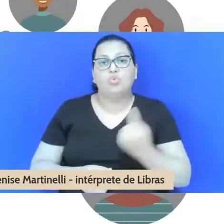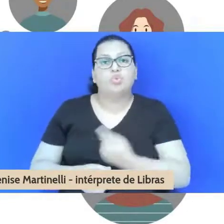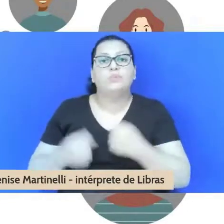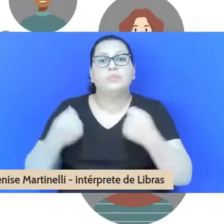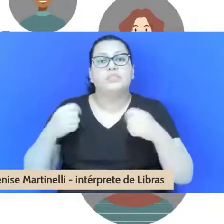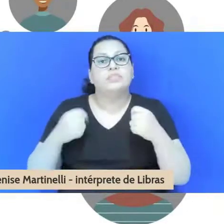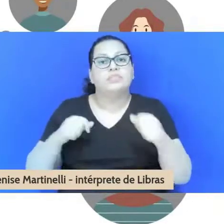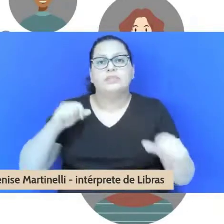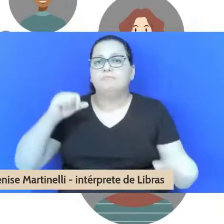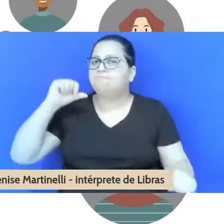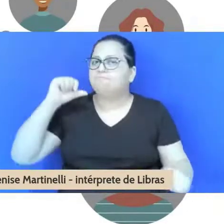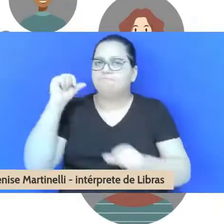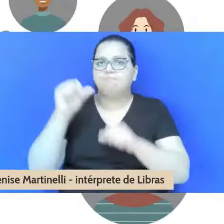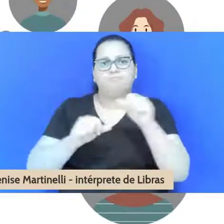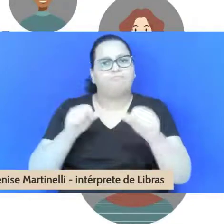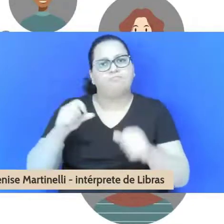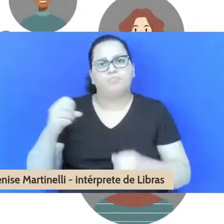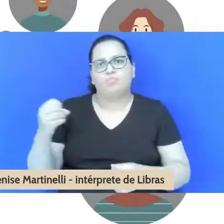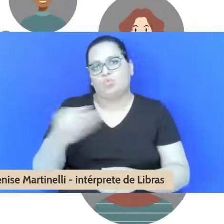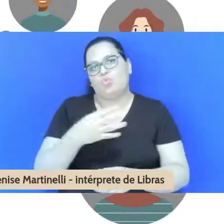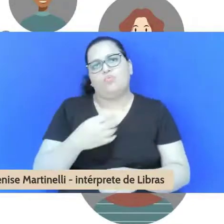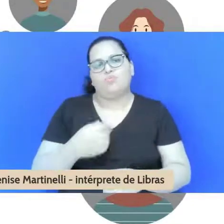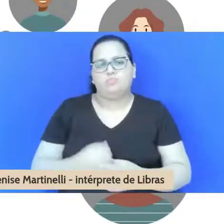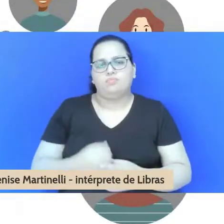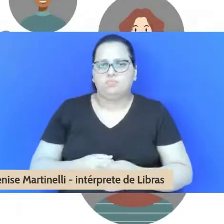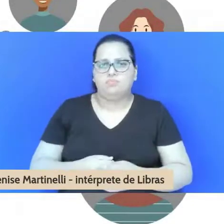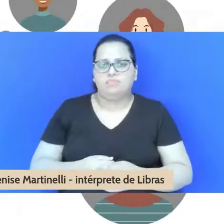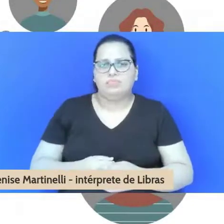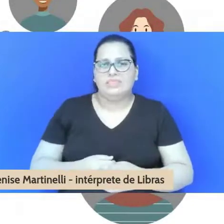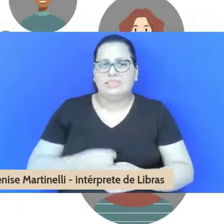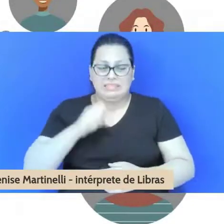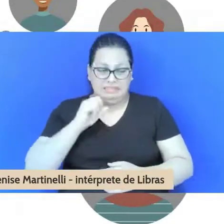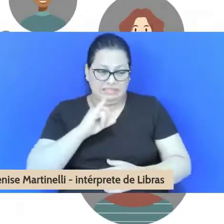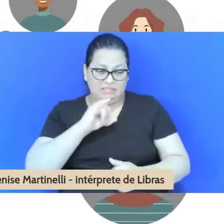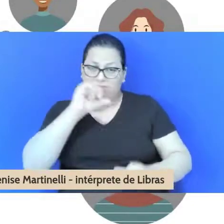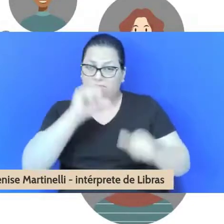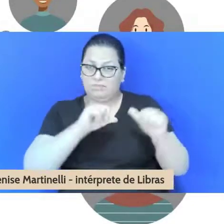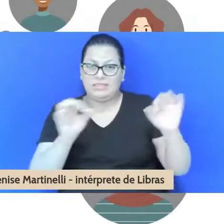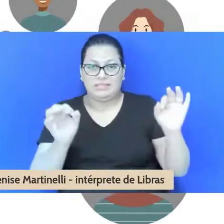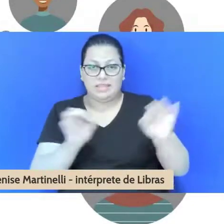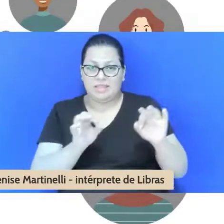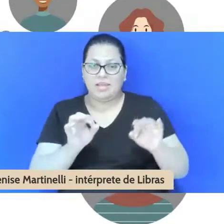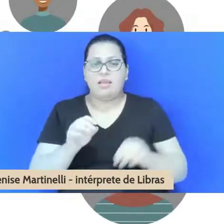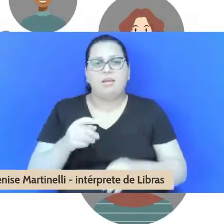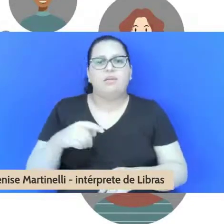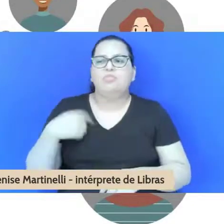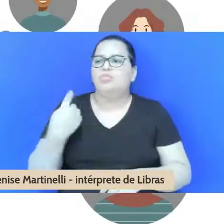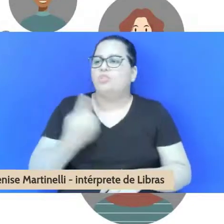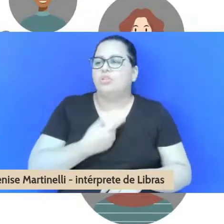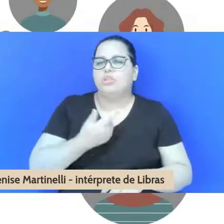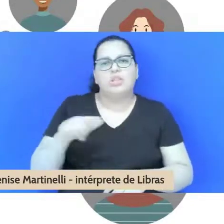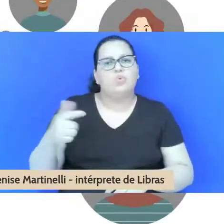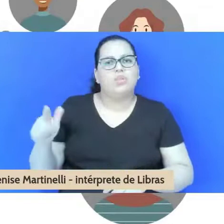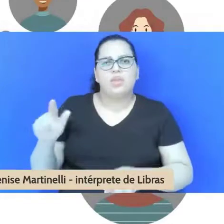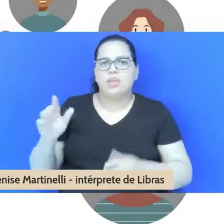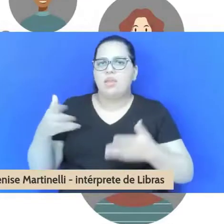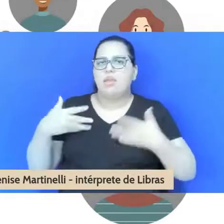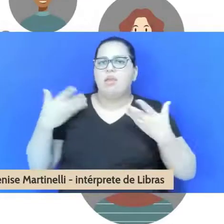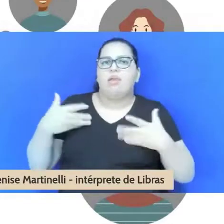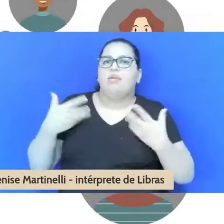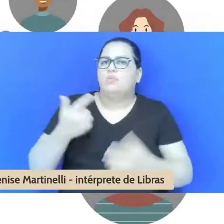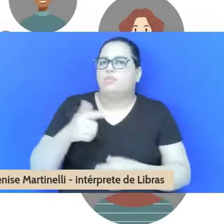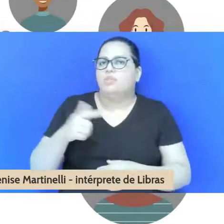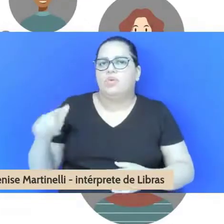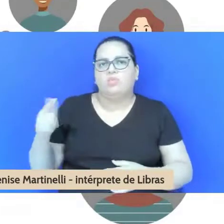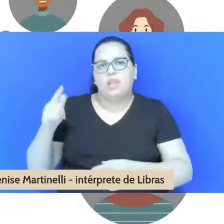nós não vamos ter nem fôlego, nem ânimo, nem recursos para fazer o que nós fazemos. Nós precisamos ser